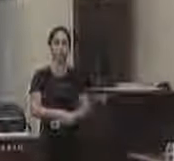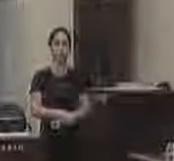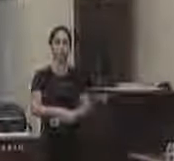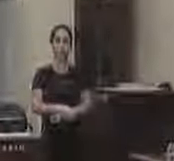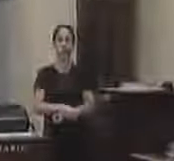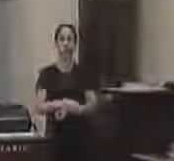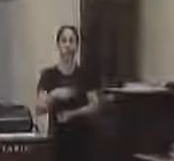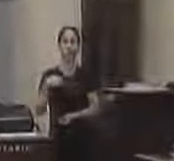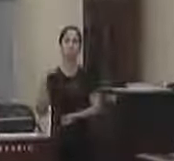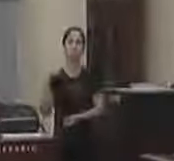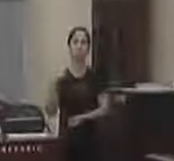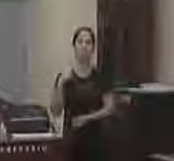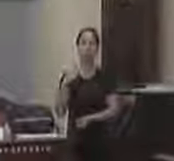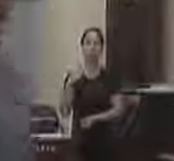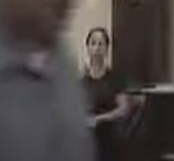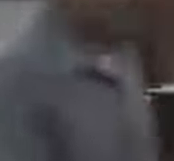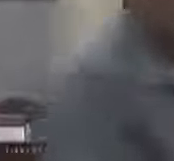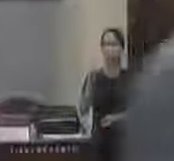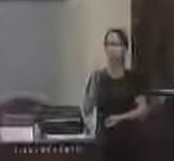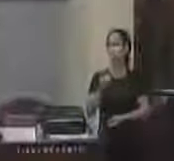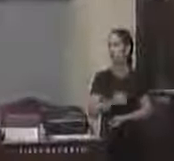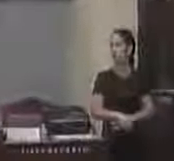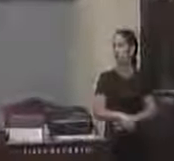vereador Paulo Celso Alves Pena,